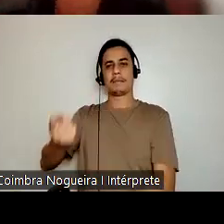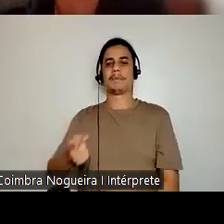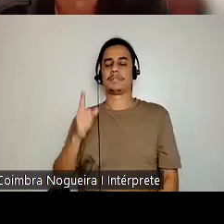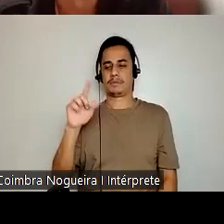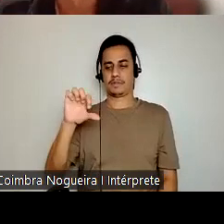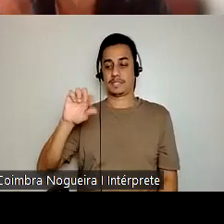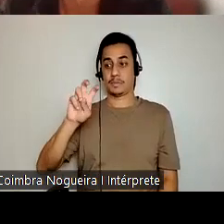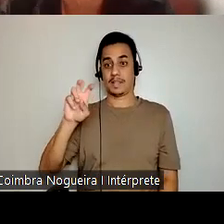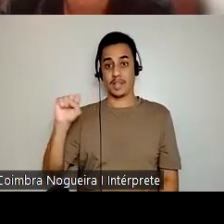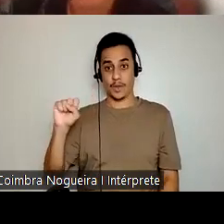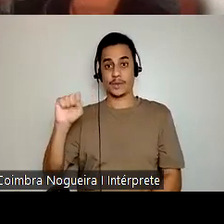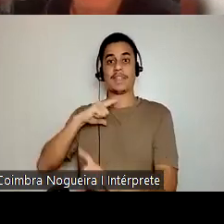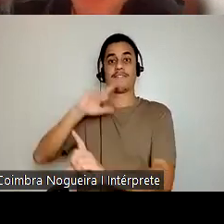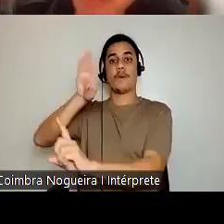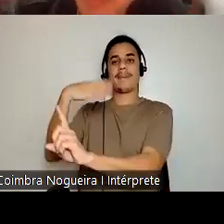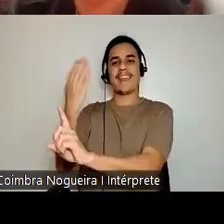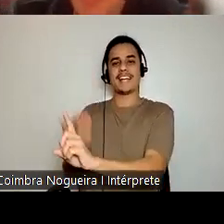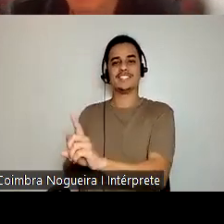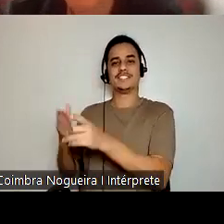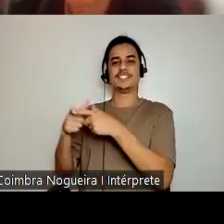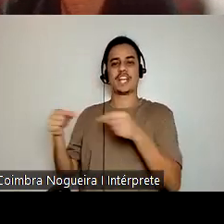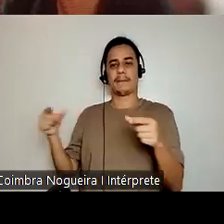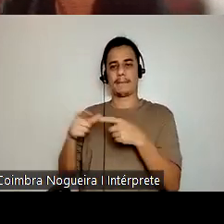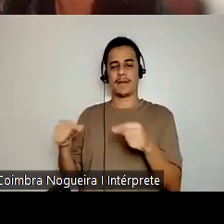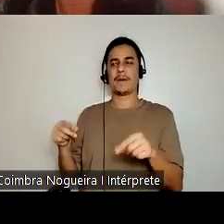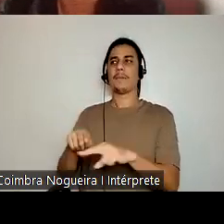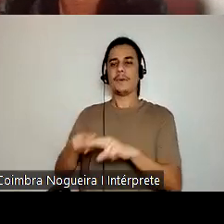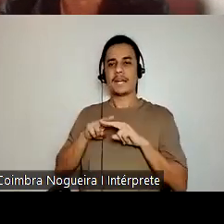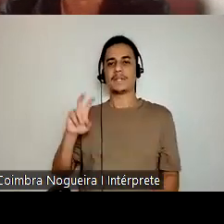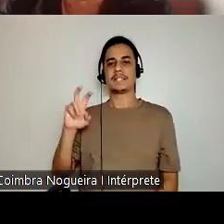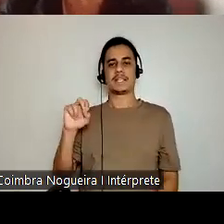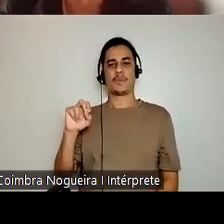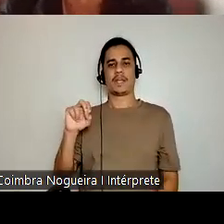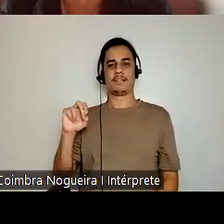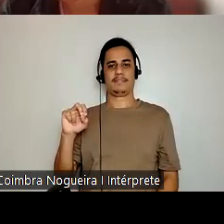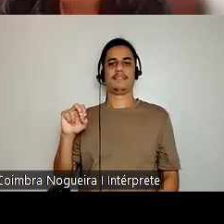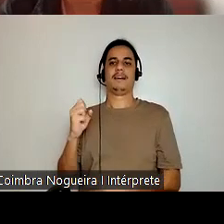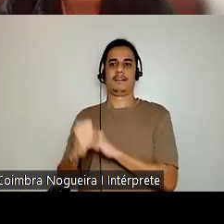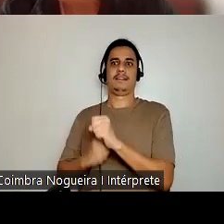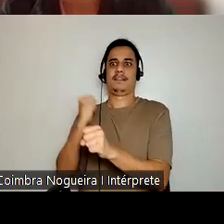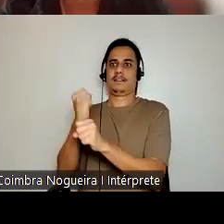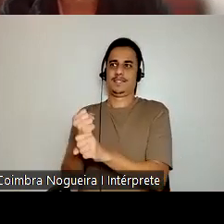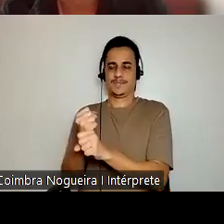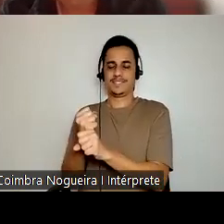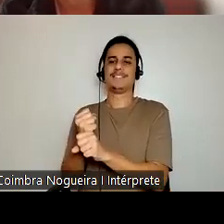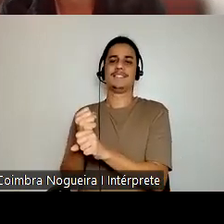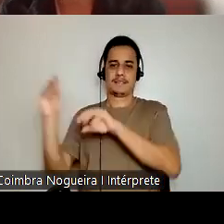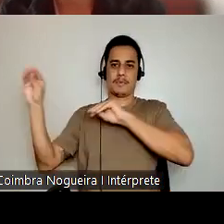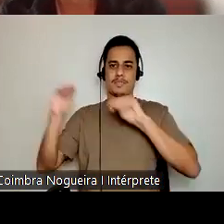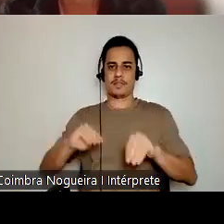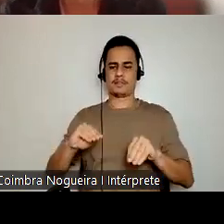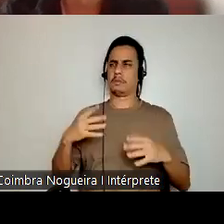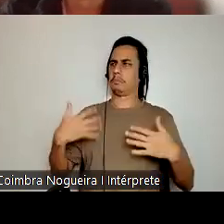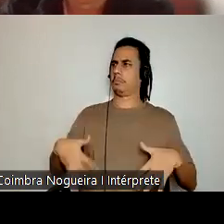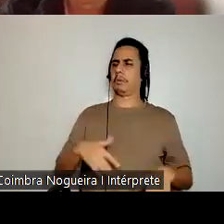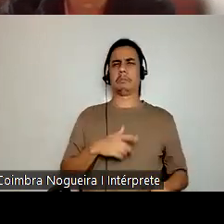homenageia a imigração japonesa pelos 50 anos de imigração. Então, é muito rápido, assim, 10 anos, 12